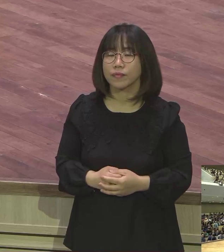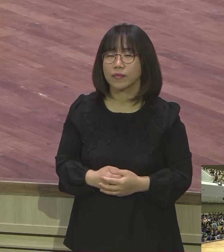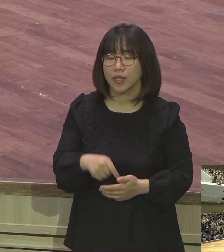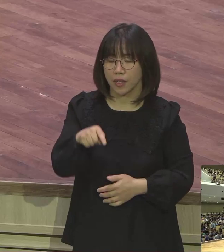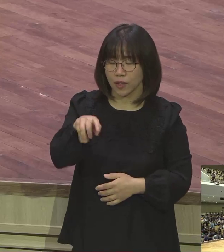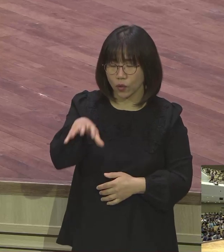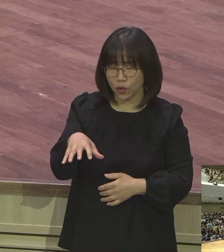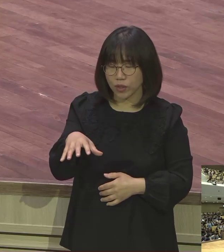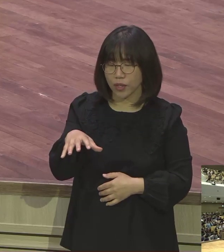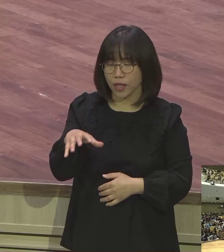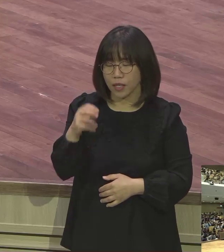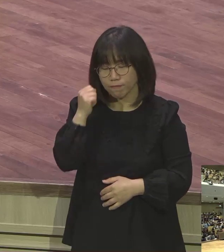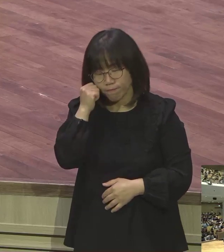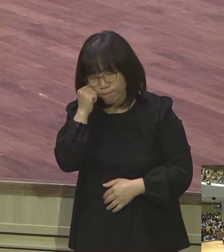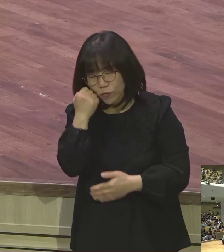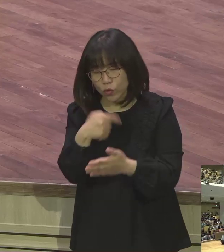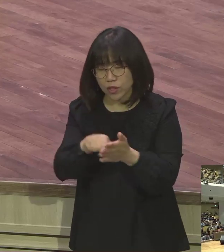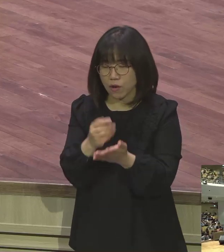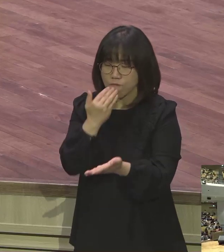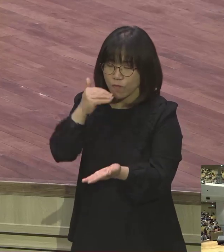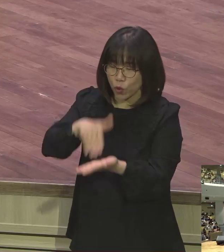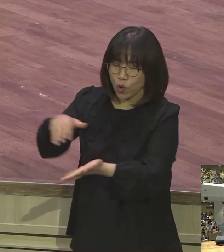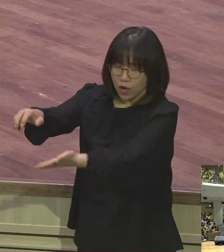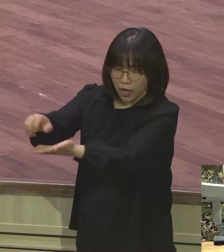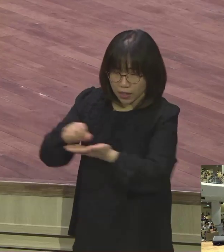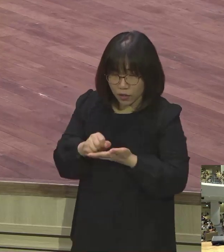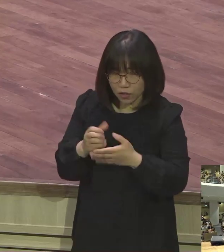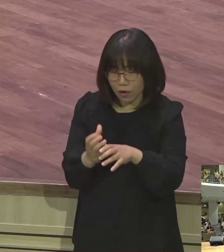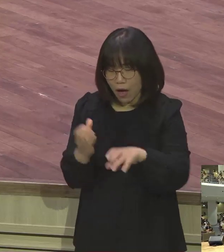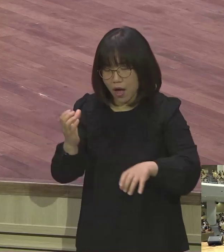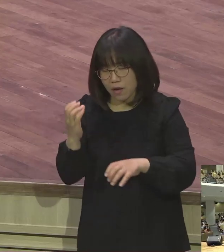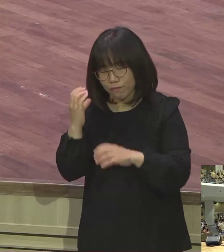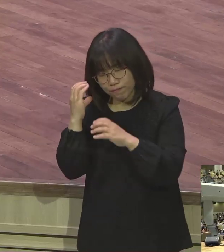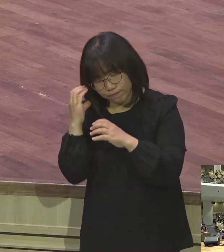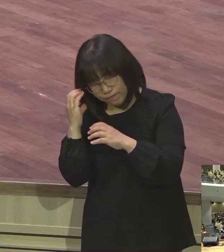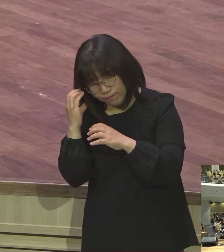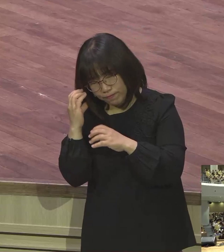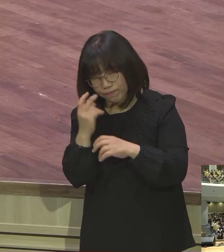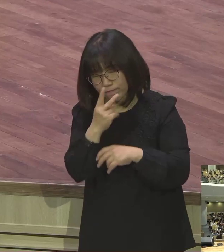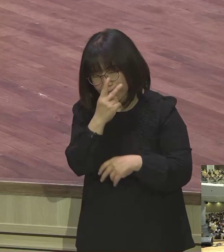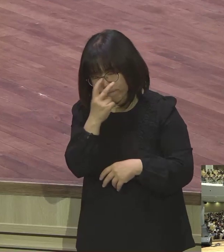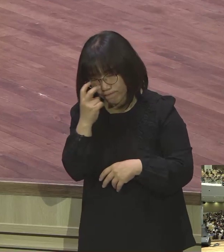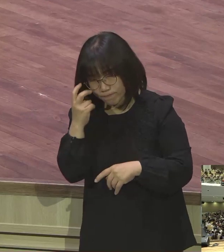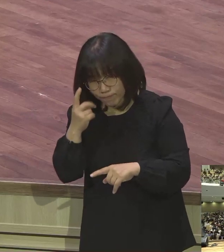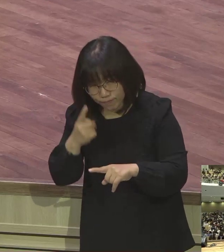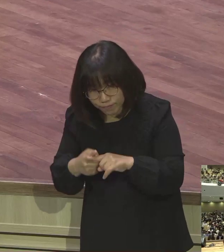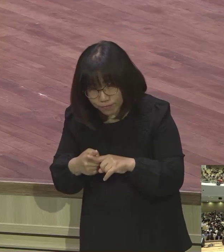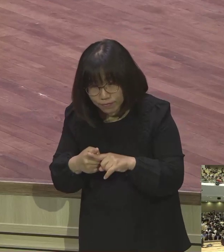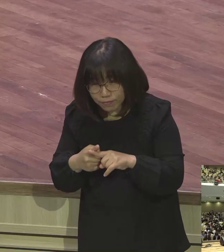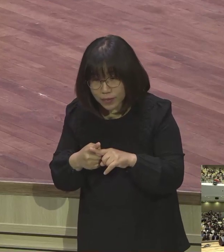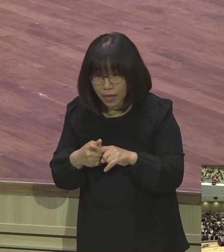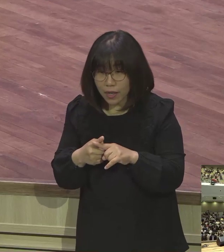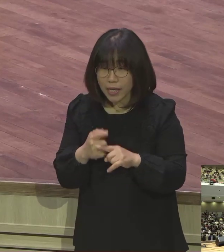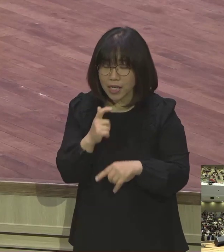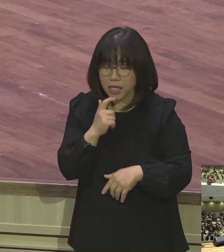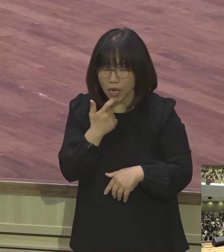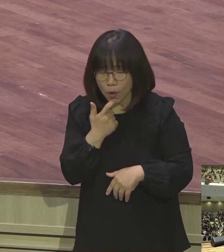그곳에 한 돌을 가져다가 베개로 삼고 거기에 누워 자더니 야곱이 정의시 없이 도망쳐서